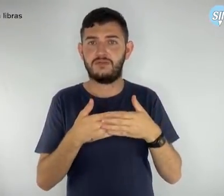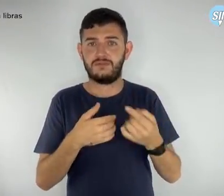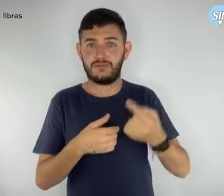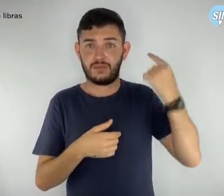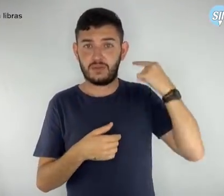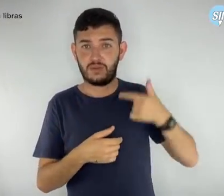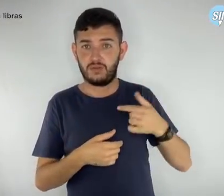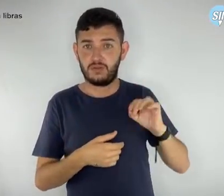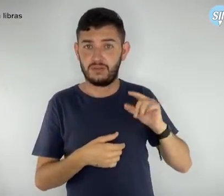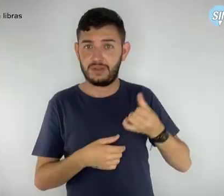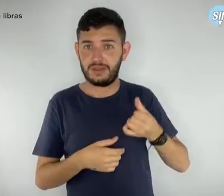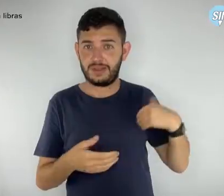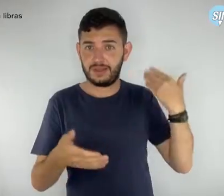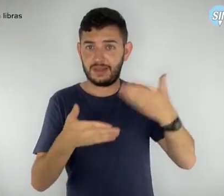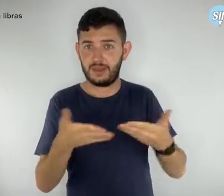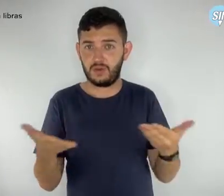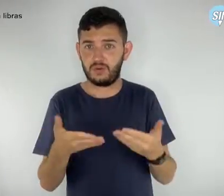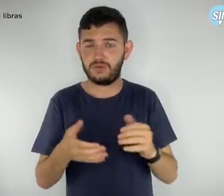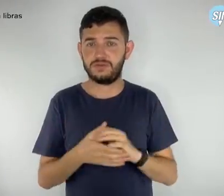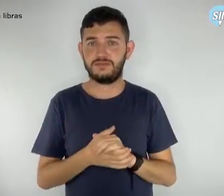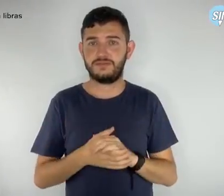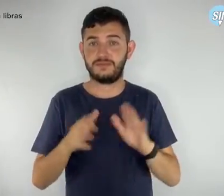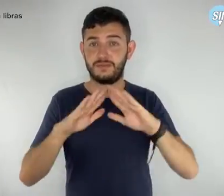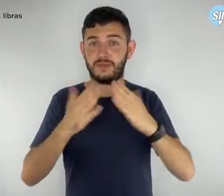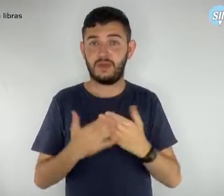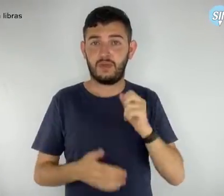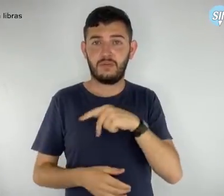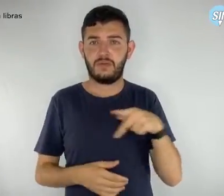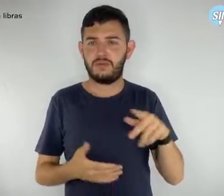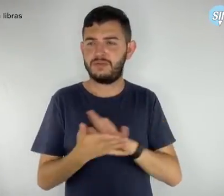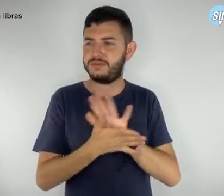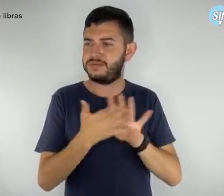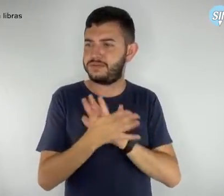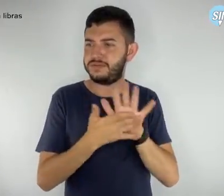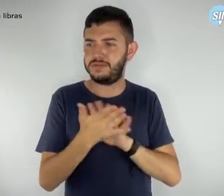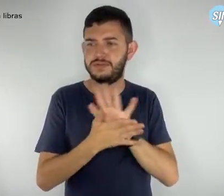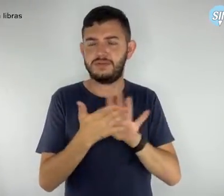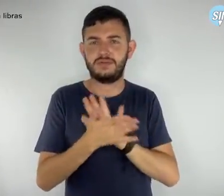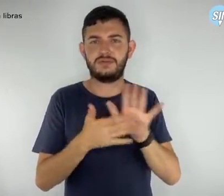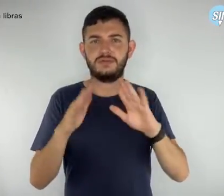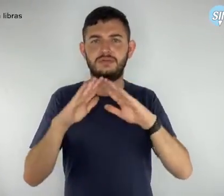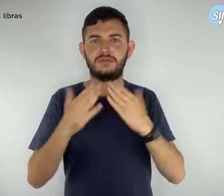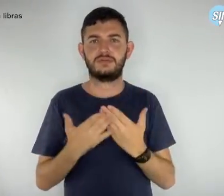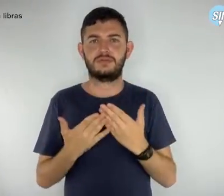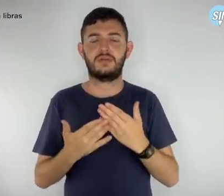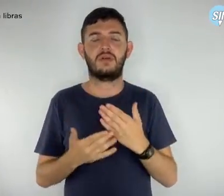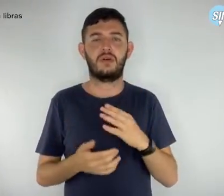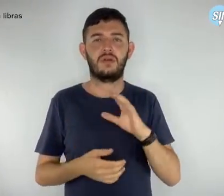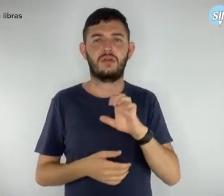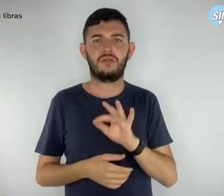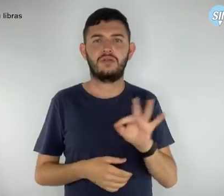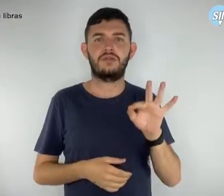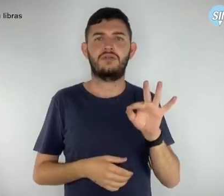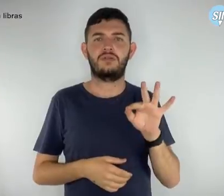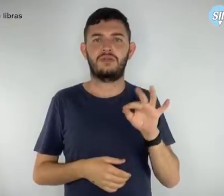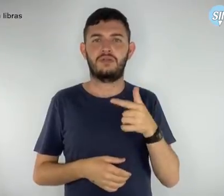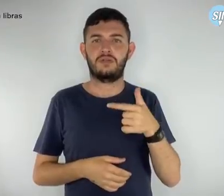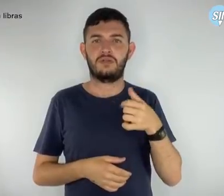Escolas estão sem professores. No Centro de Ensino Fundamental 214 Sul, na